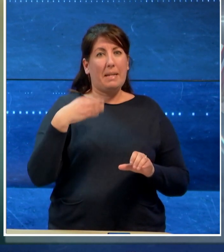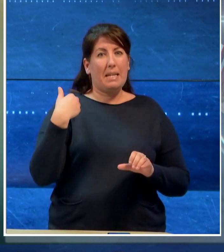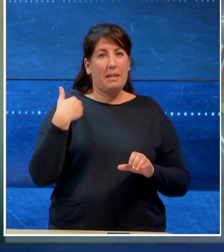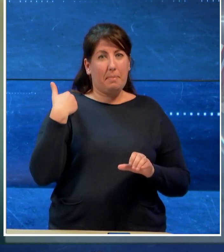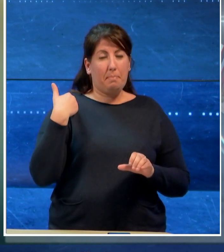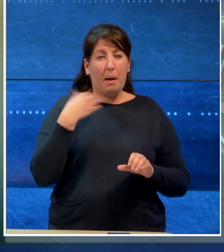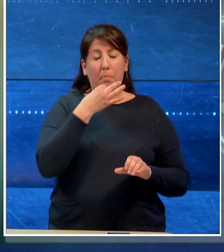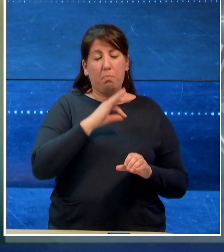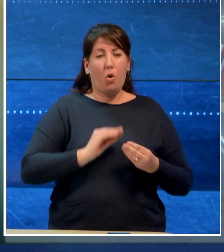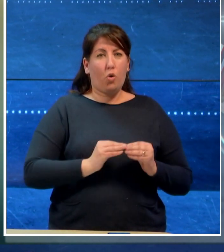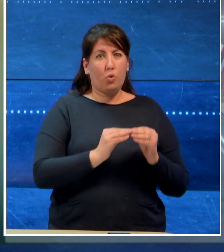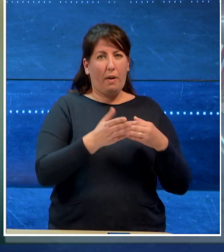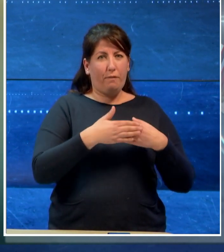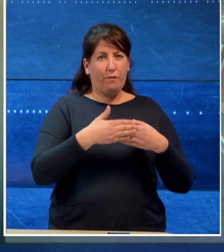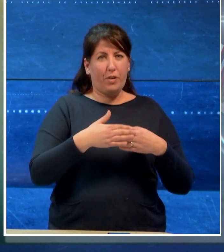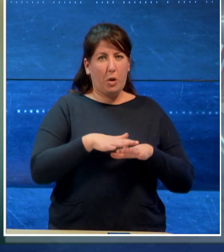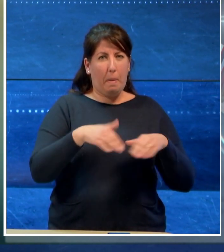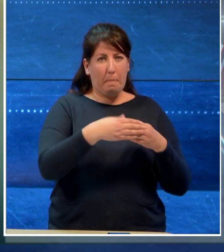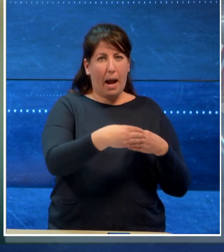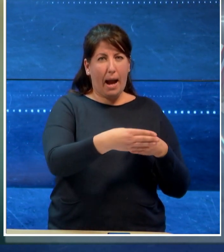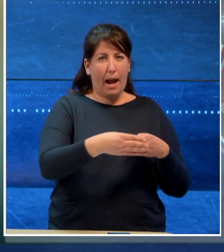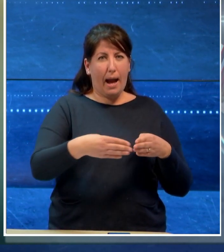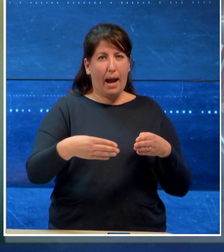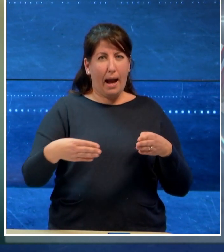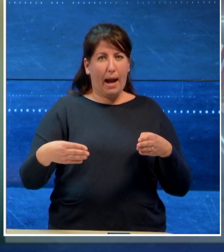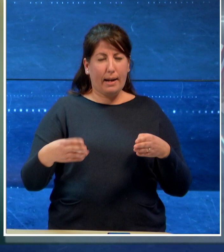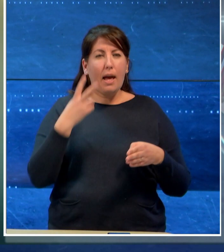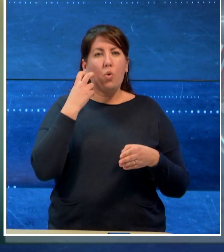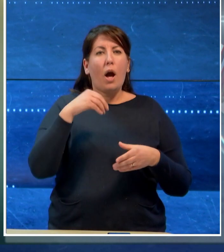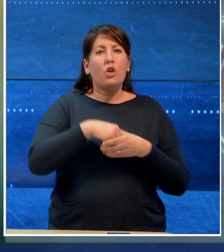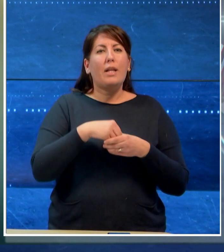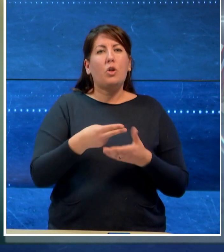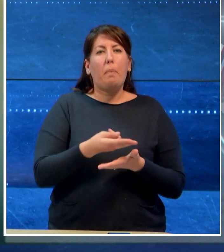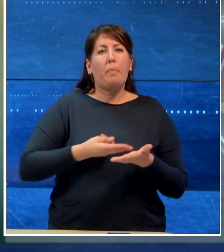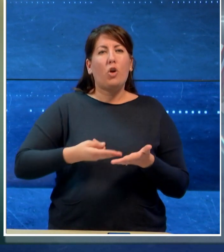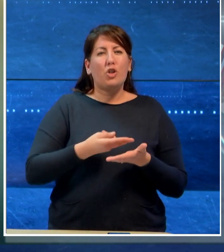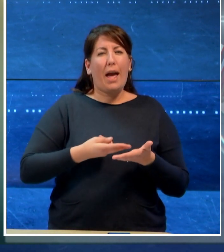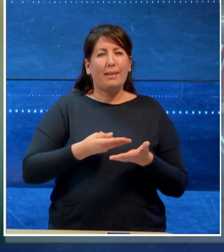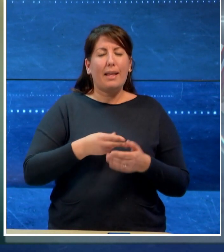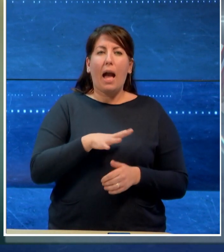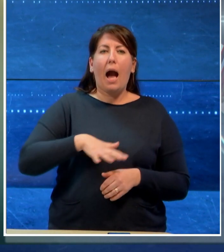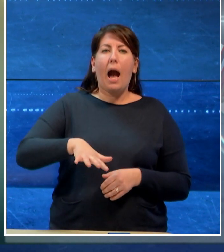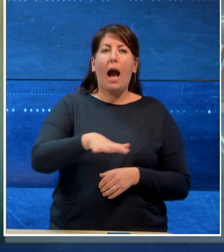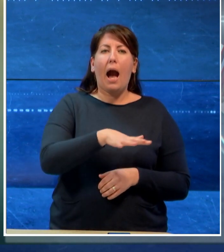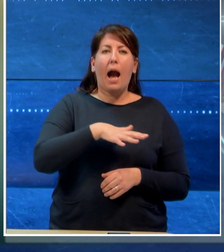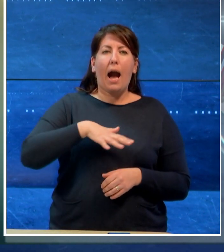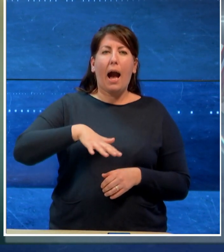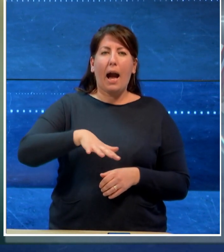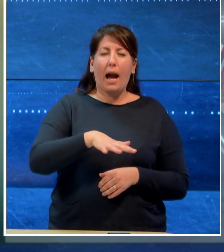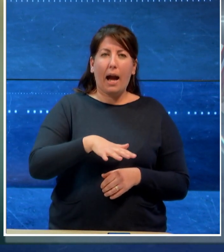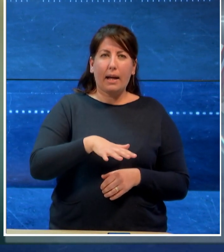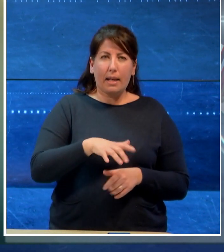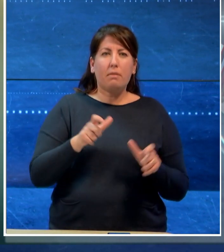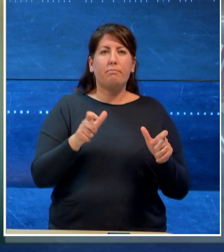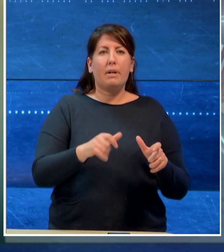dalla zona costiera interessata dai progetti ad alcune aree del quartiere Iapigia